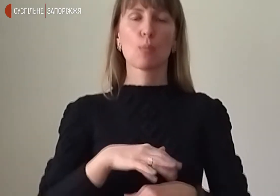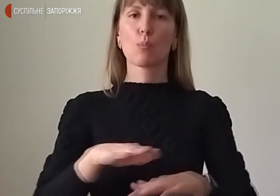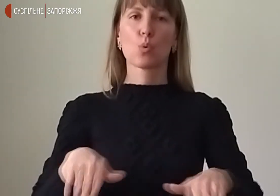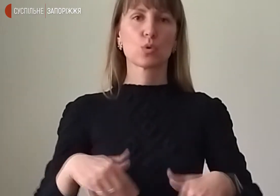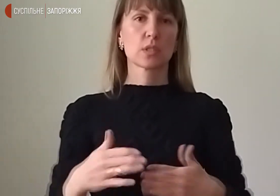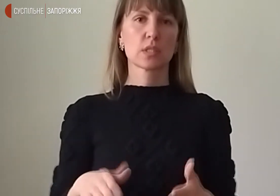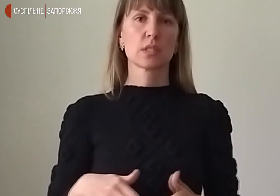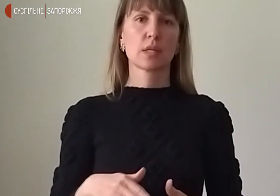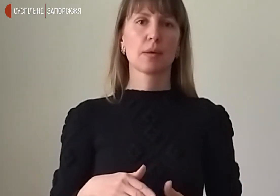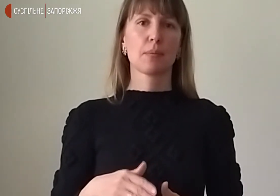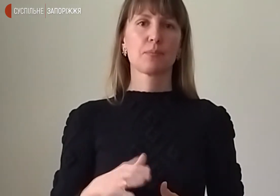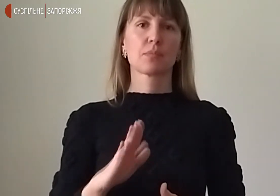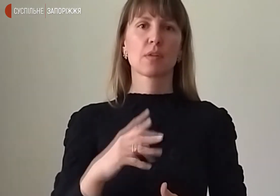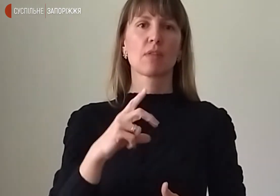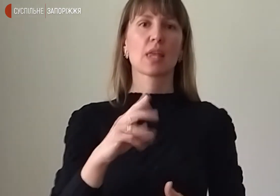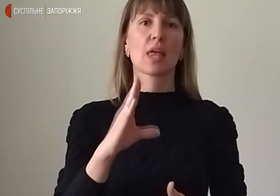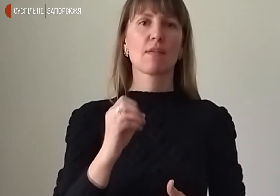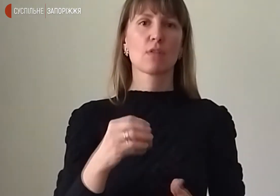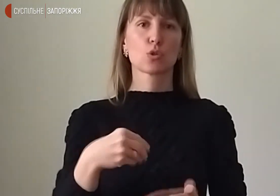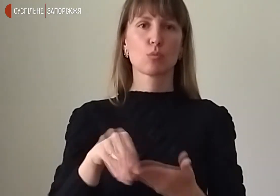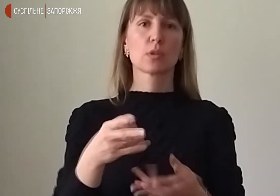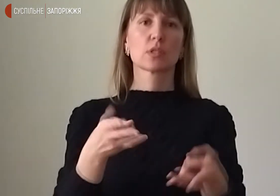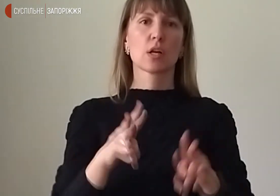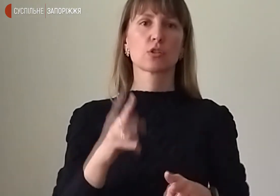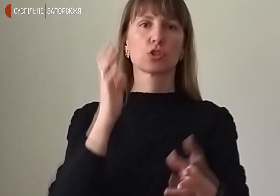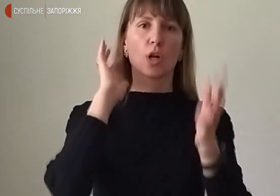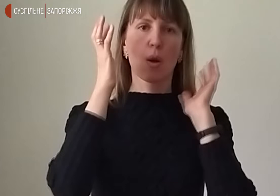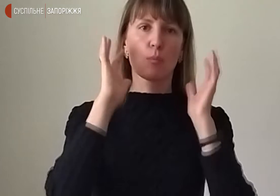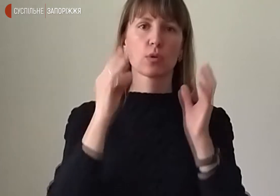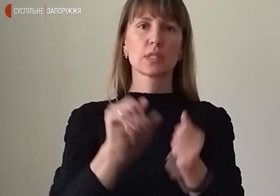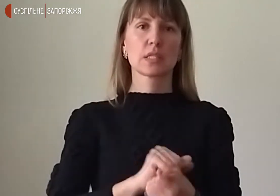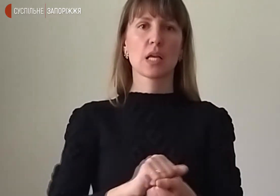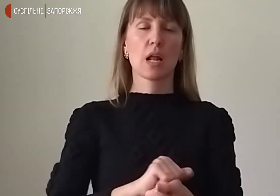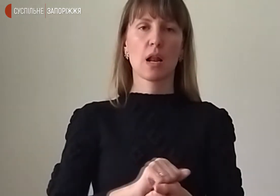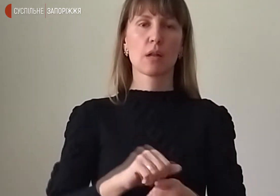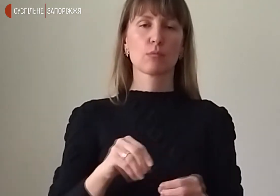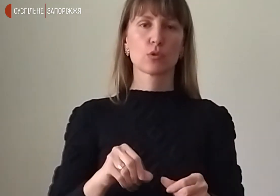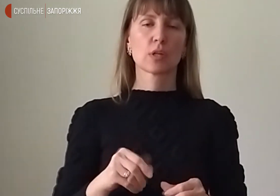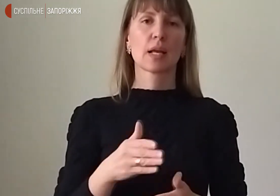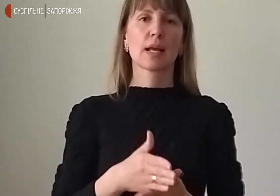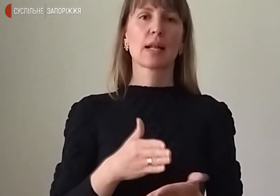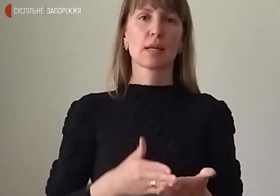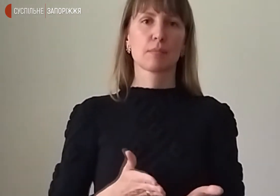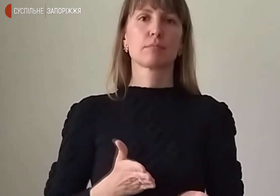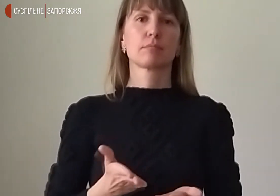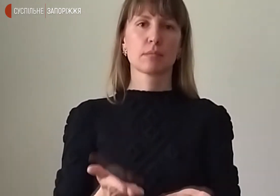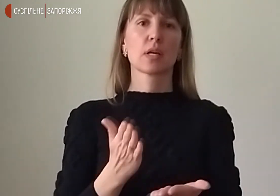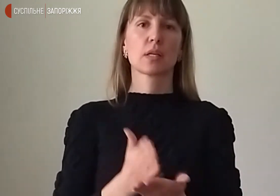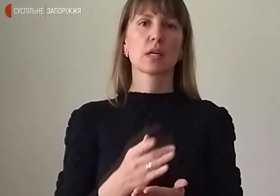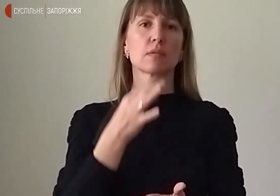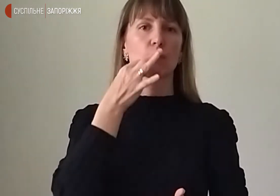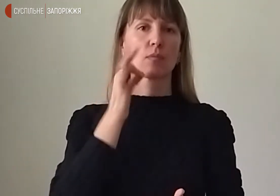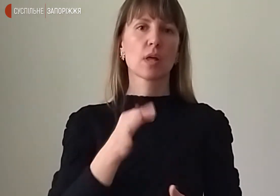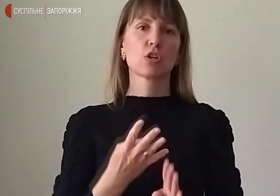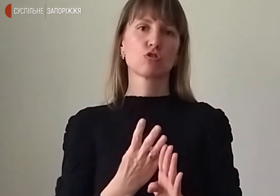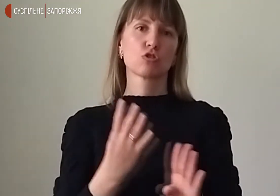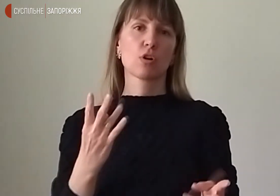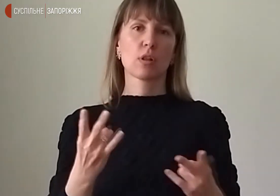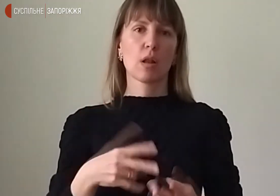Єві скуповують залишки шампунів та пральних поручків. Хліб почуть, він дуже смачний, але чергу треба вистояти